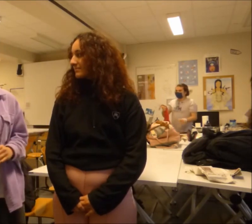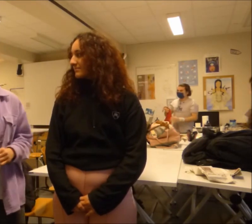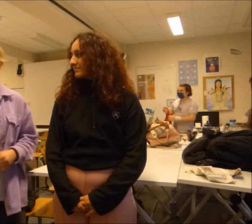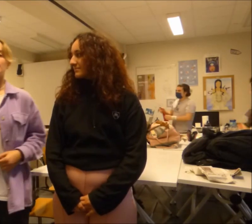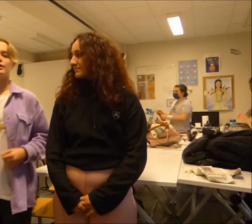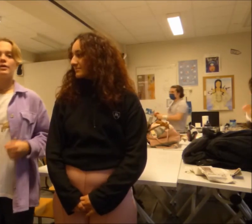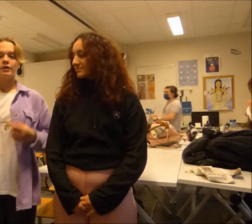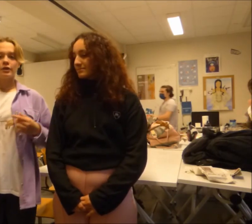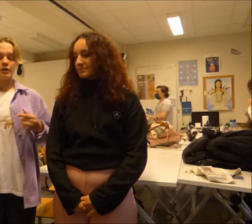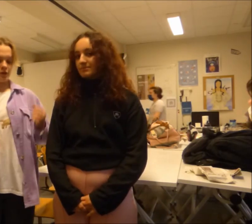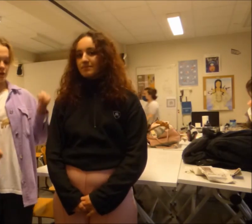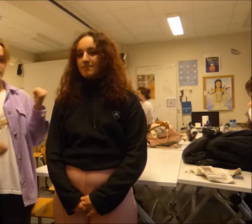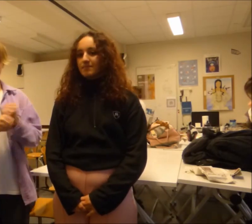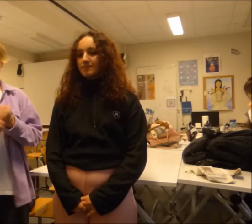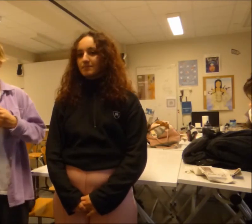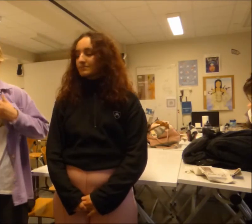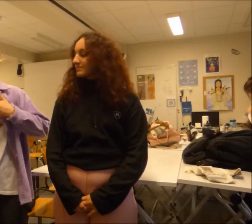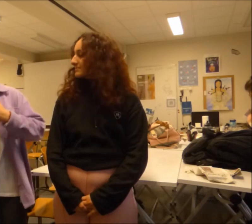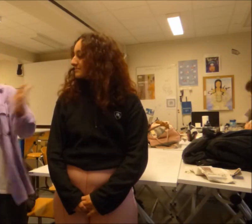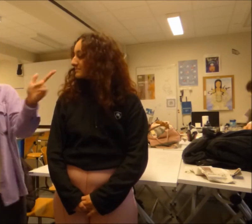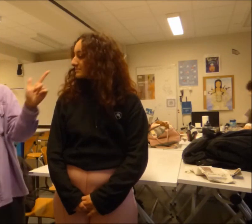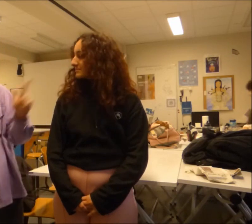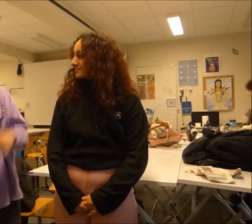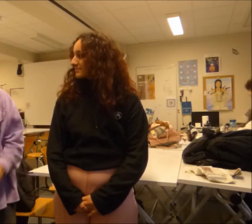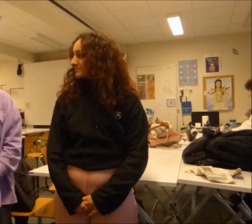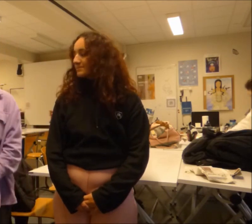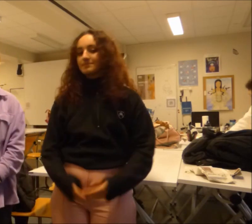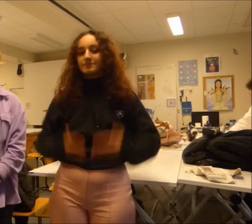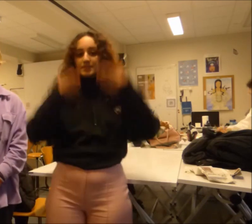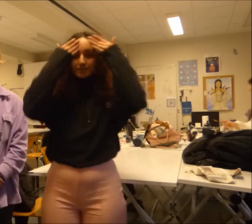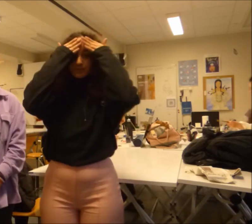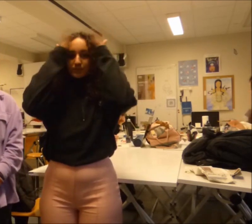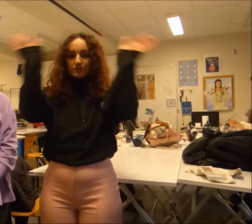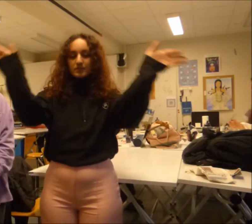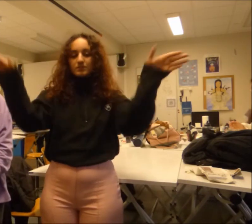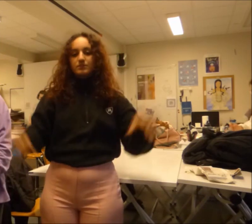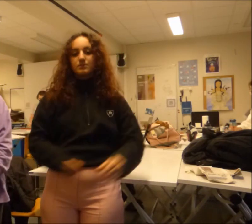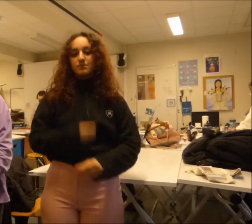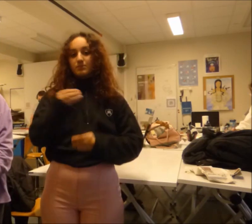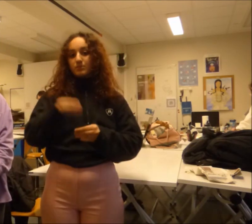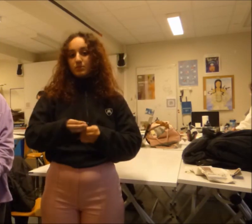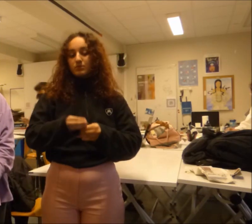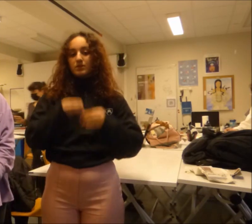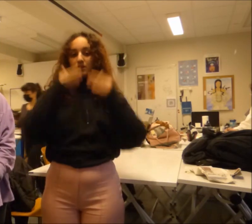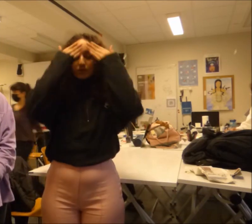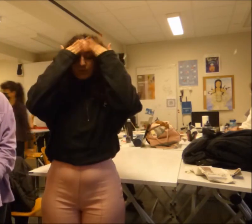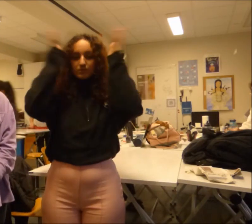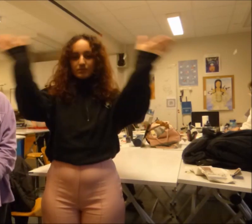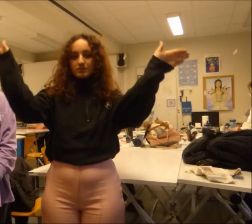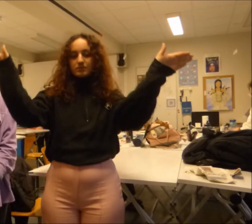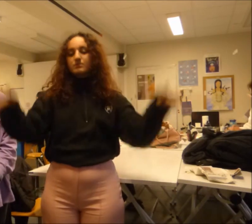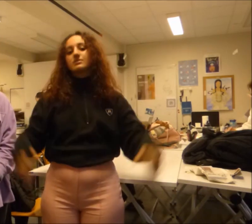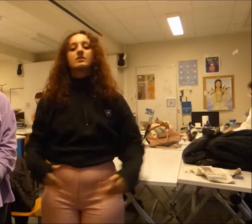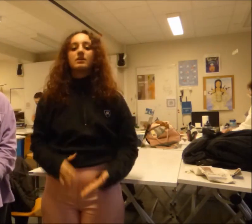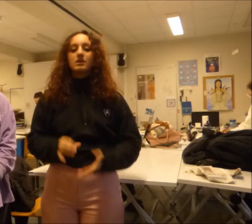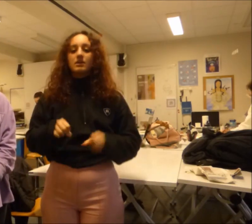Les productions des élèves sont sans contraintes et libres. L'option apporte une ouverture d'esprit ainsi qu'une ouverture au monde.